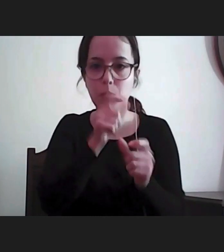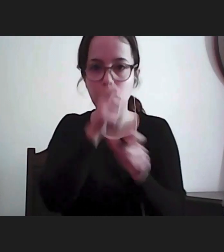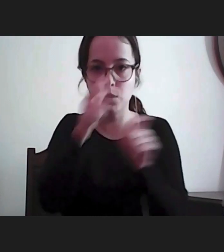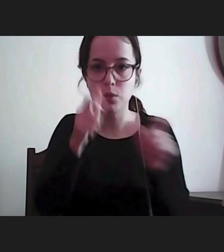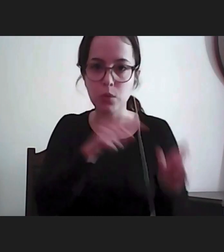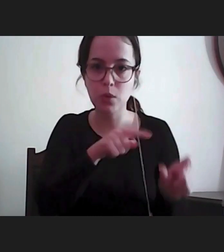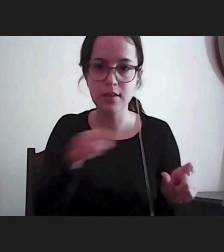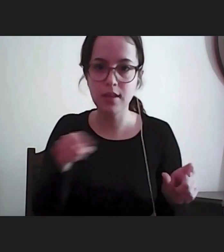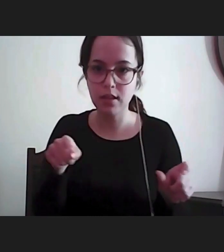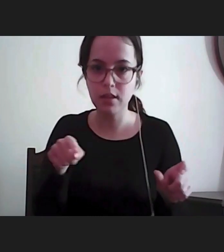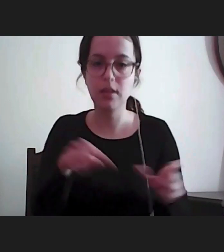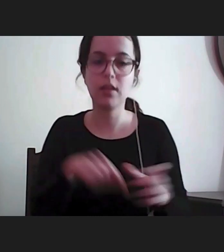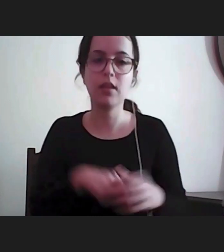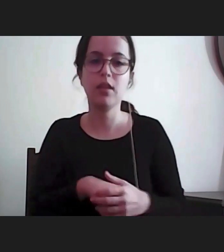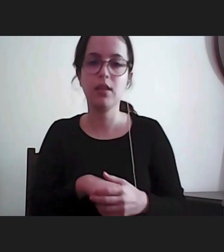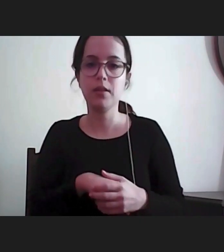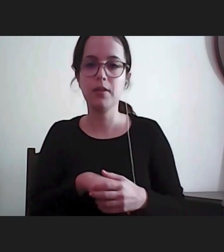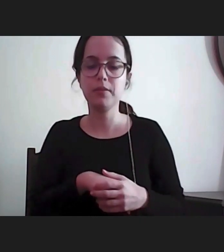hoje